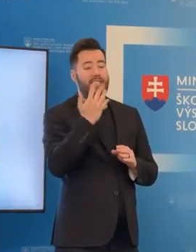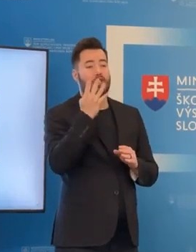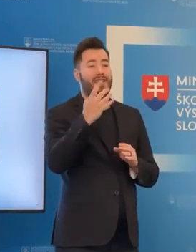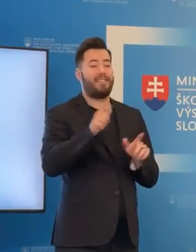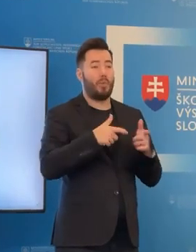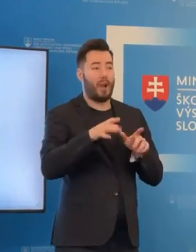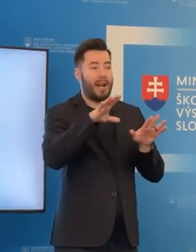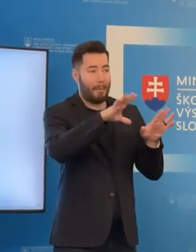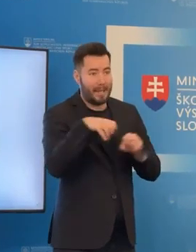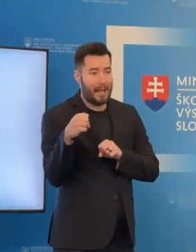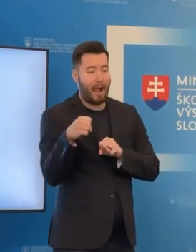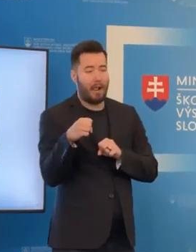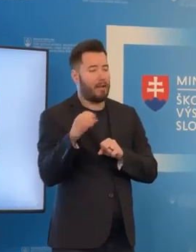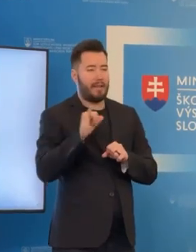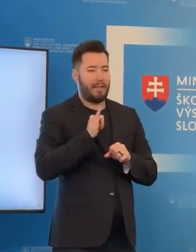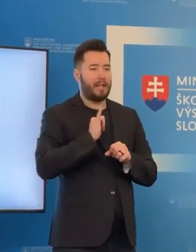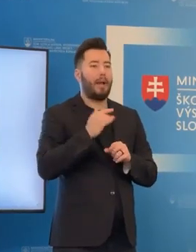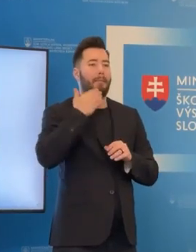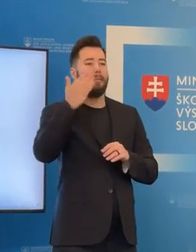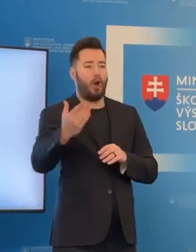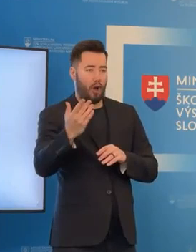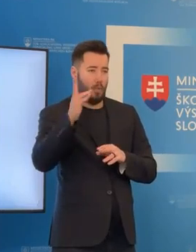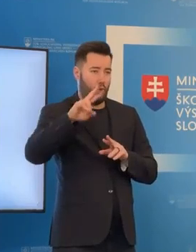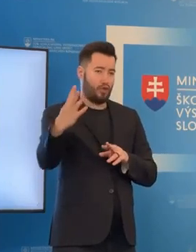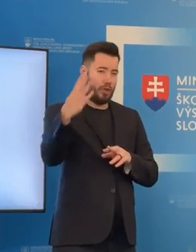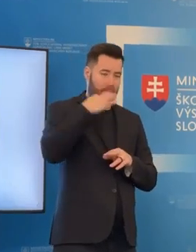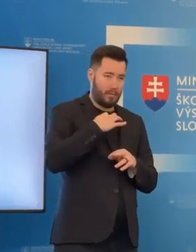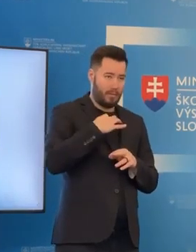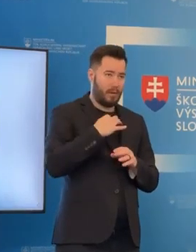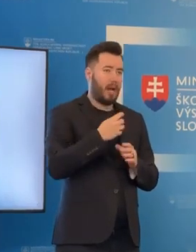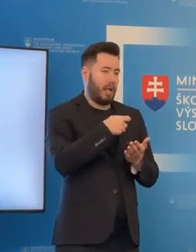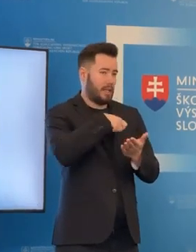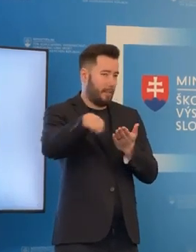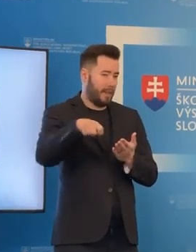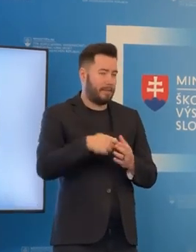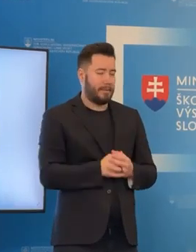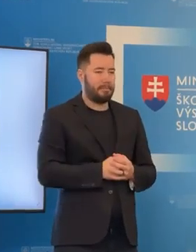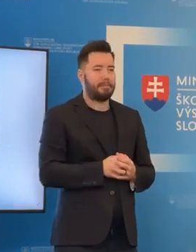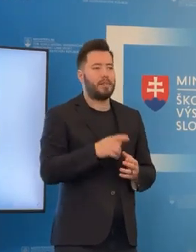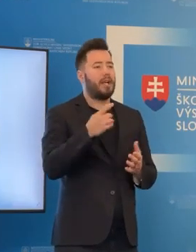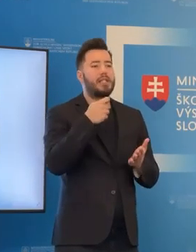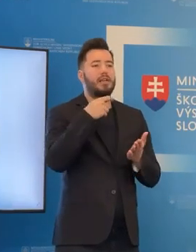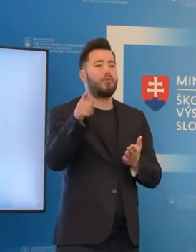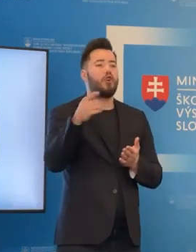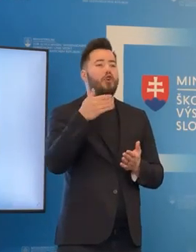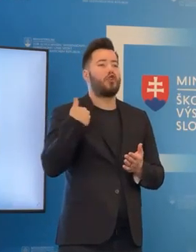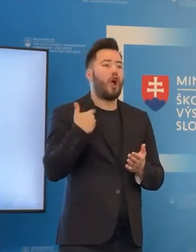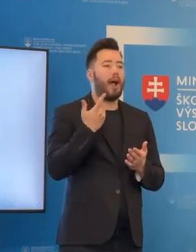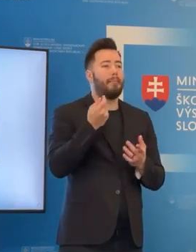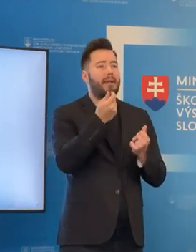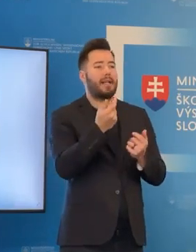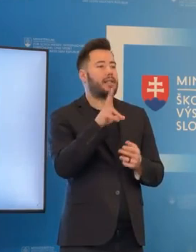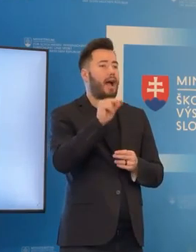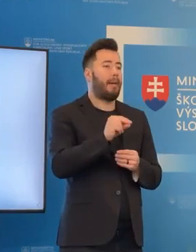februári. To je jedno to opatrenie. A môžu to použiť na úhradu nákladov, ktoré im